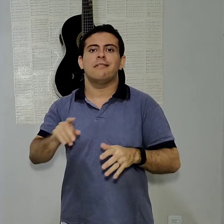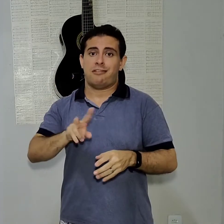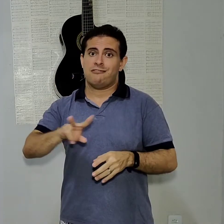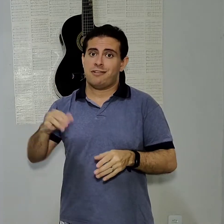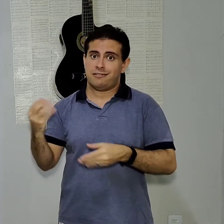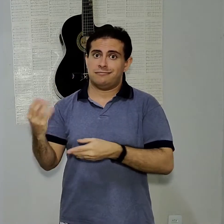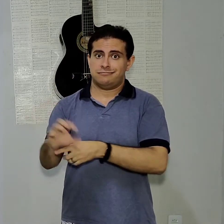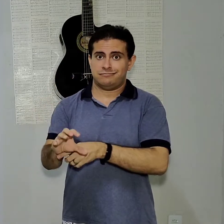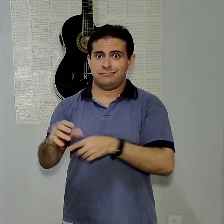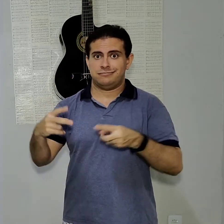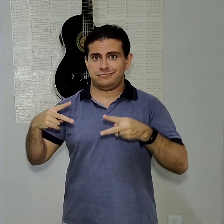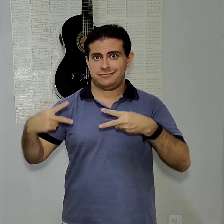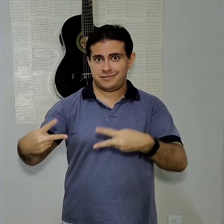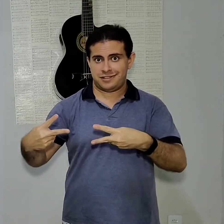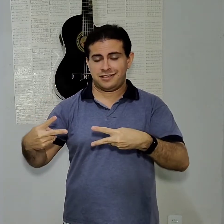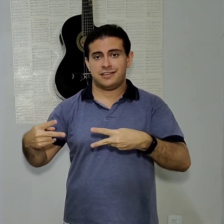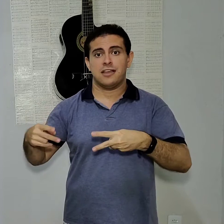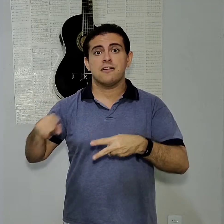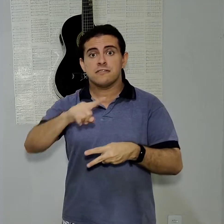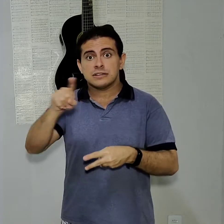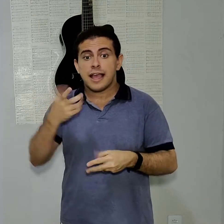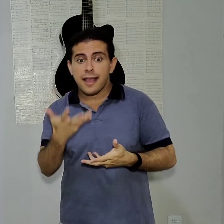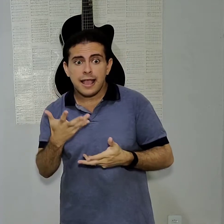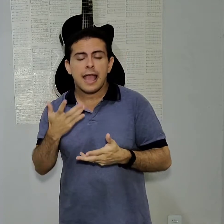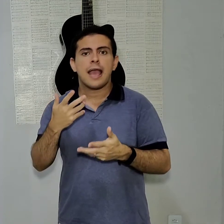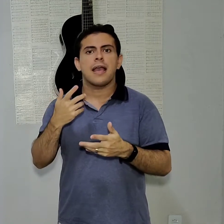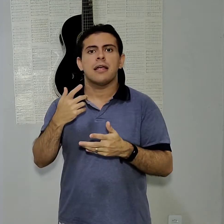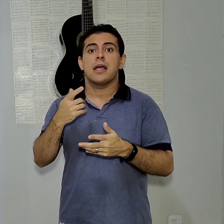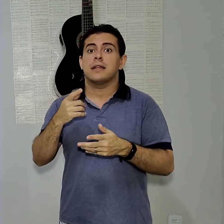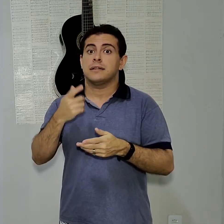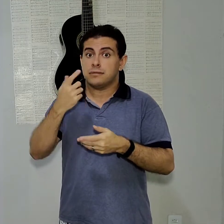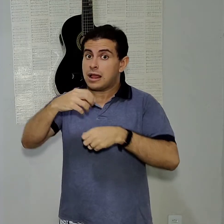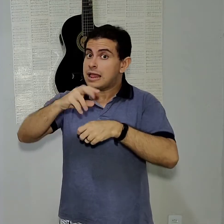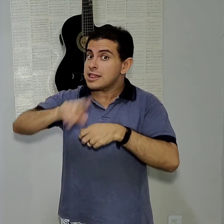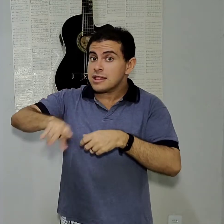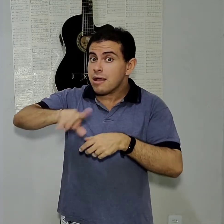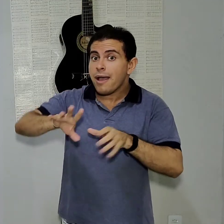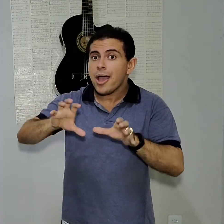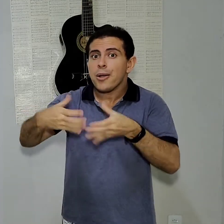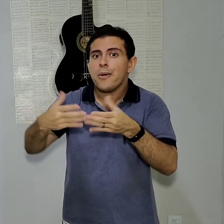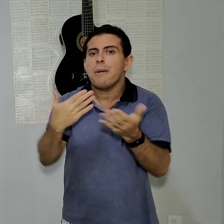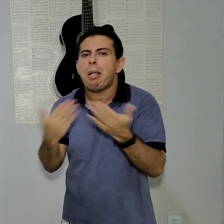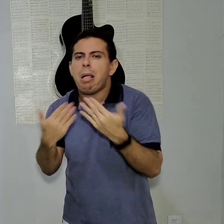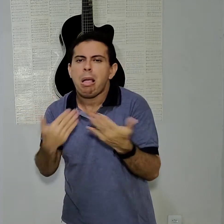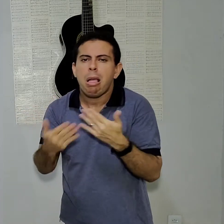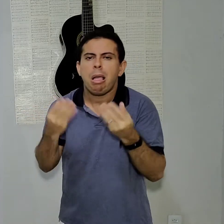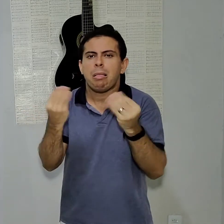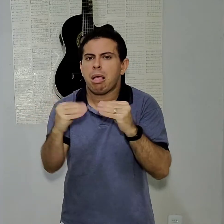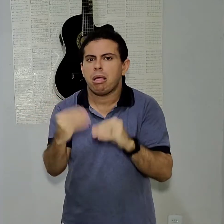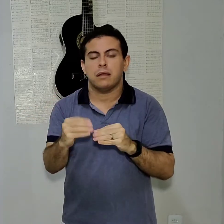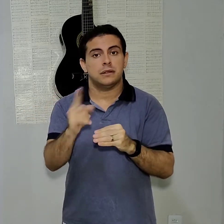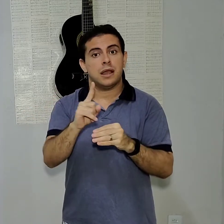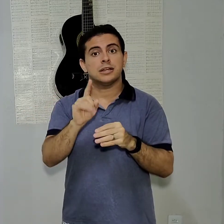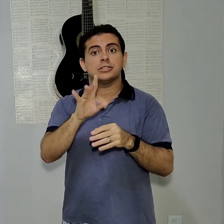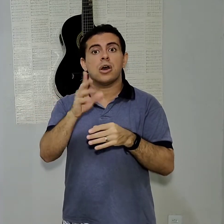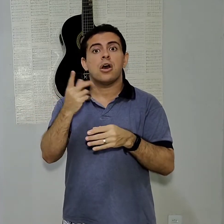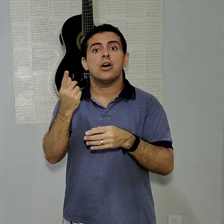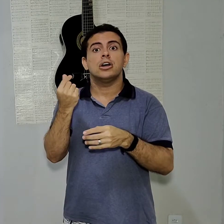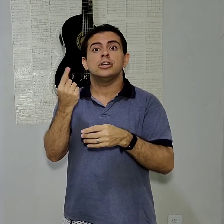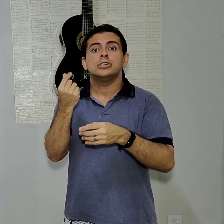quiserem procurar lá. Não é grupo para estar conversando. São só jogados ali os preços. Você fica só sabendo ali os